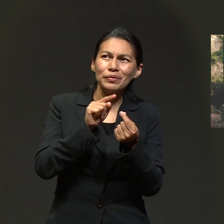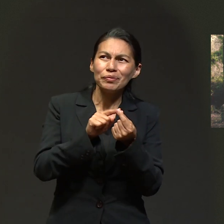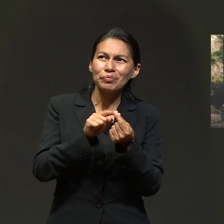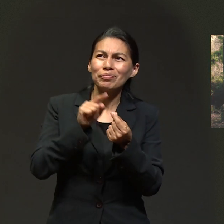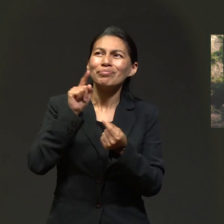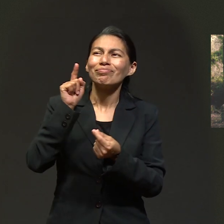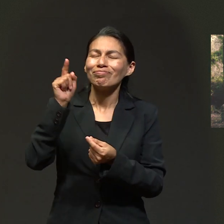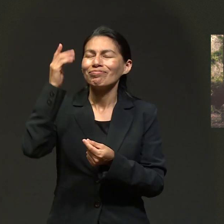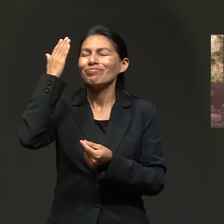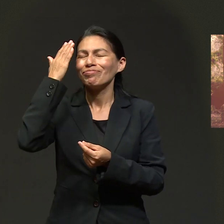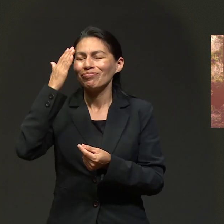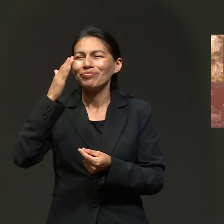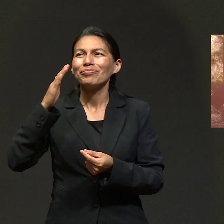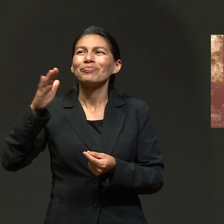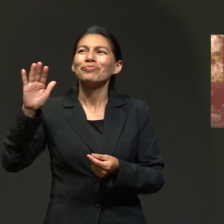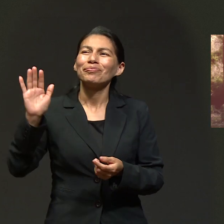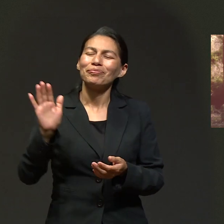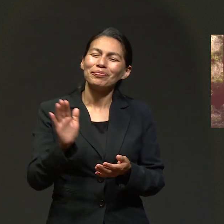el momento.